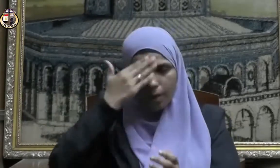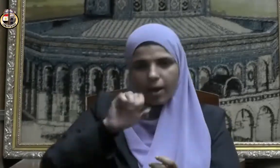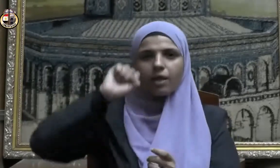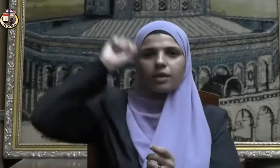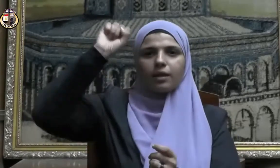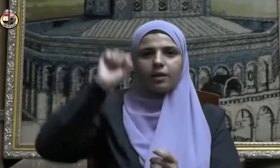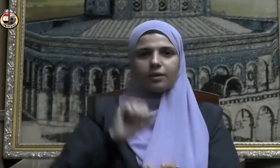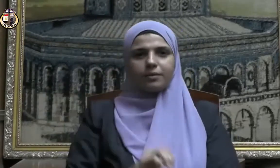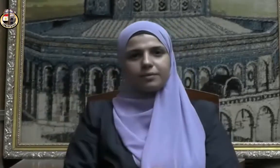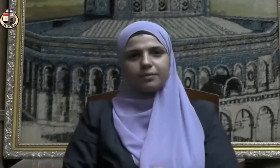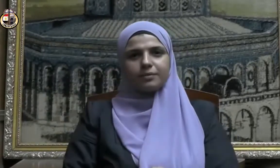عبادتك